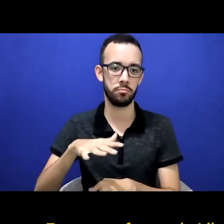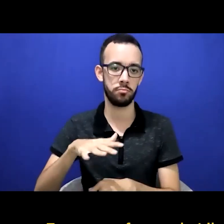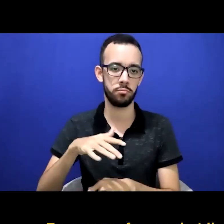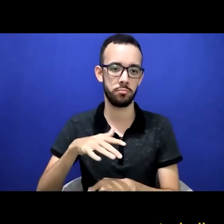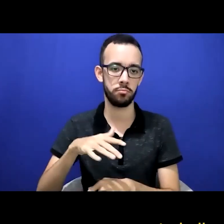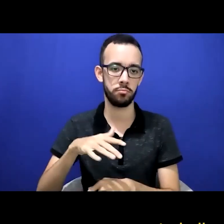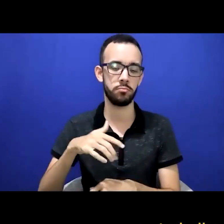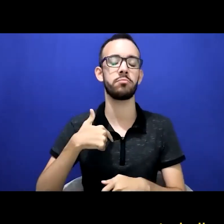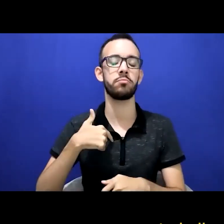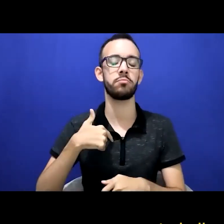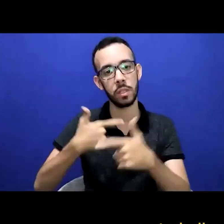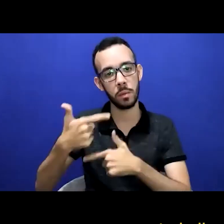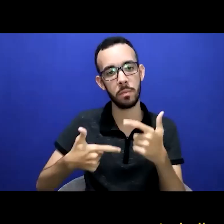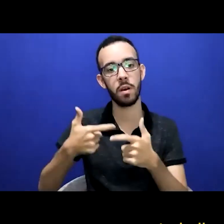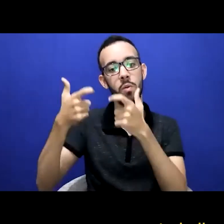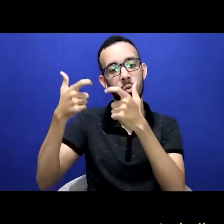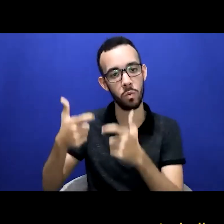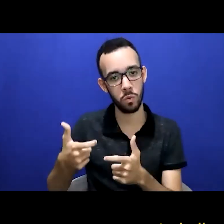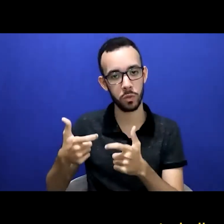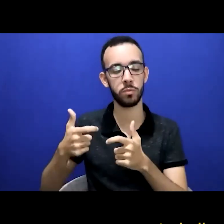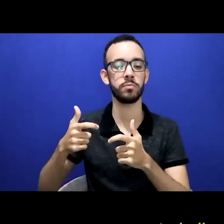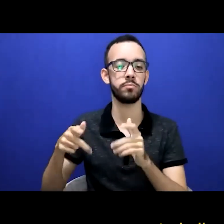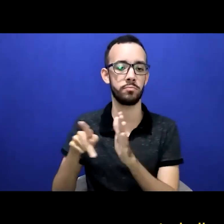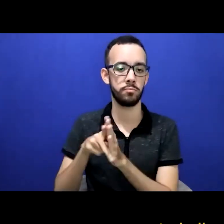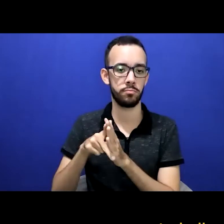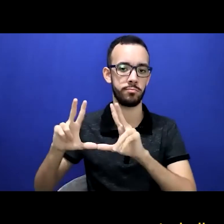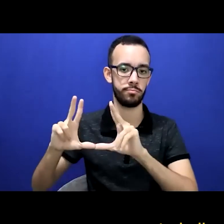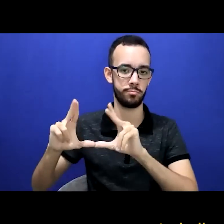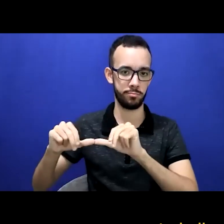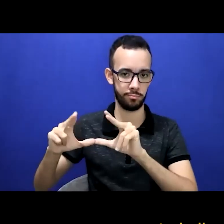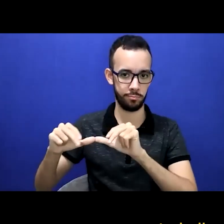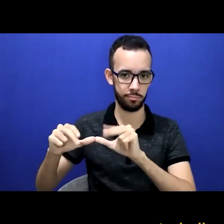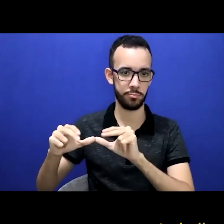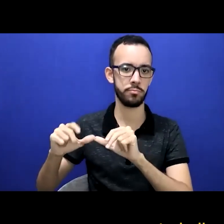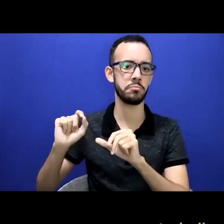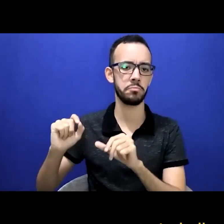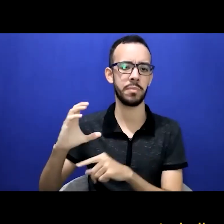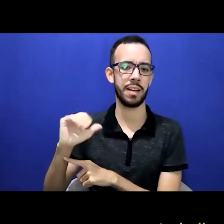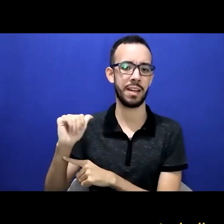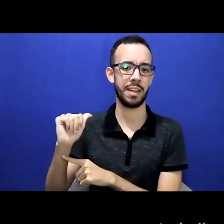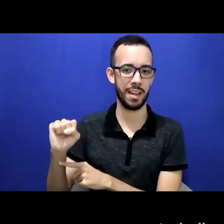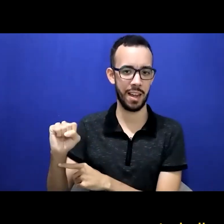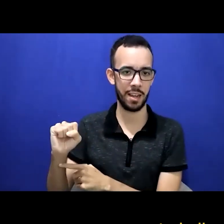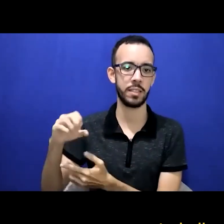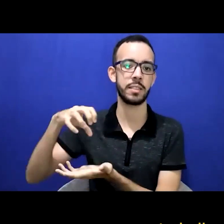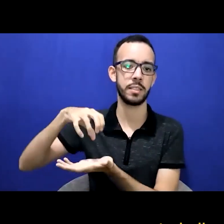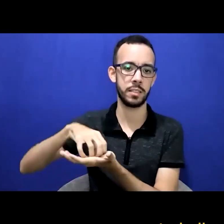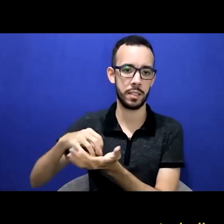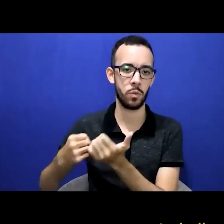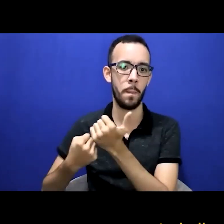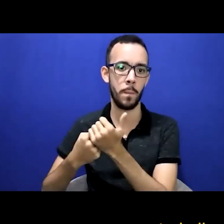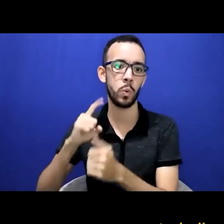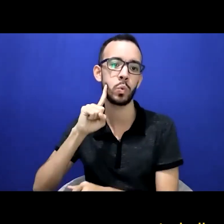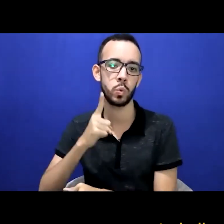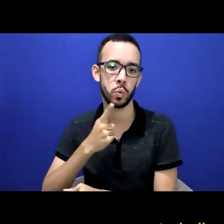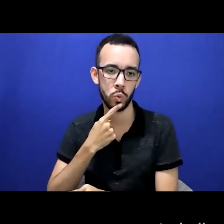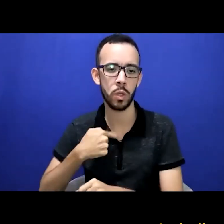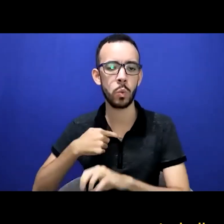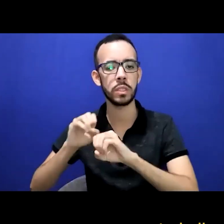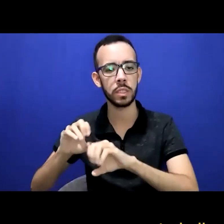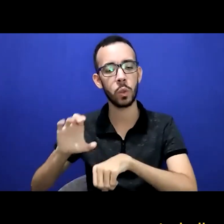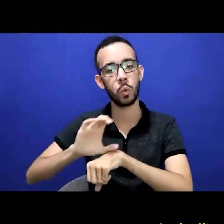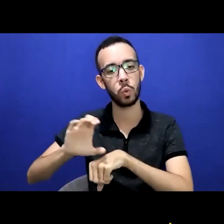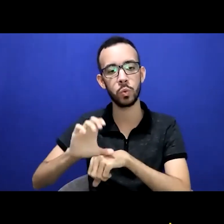sinais. Eu trabalho no CAIS, que é o Centro de Apoio aos